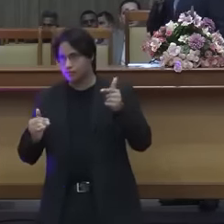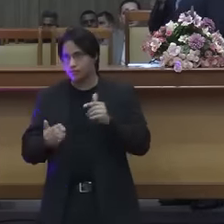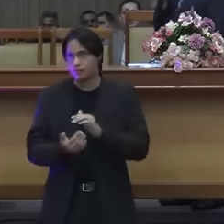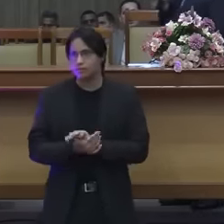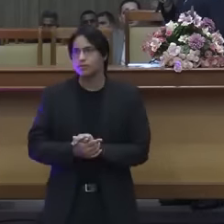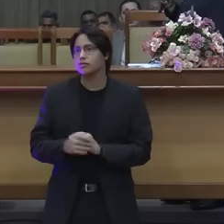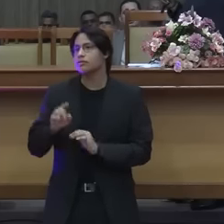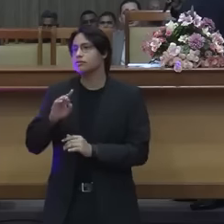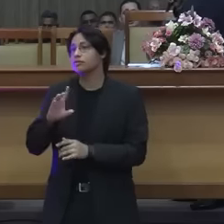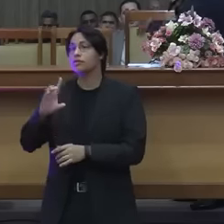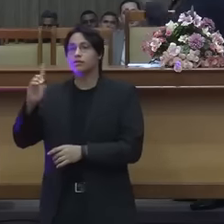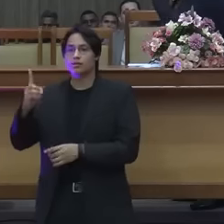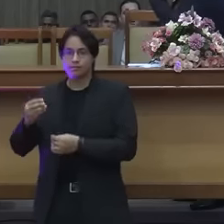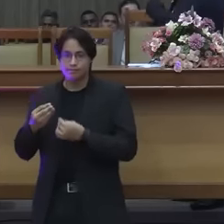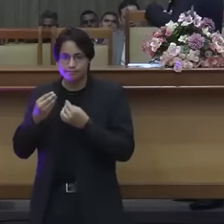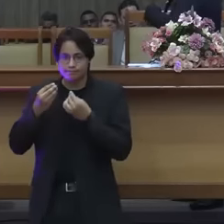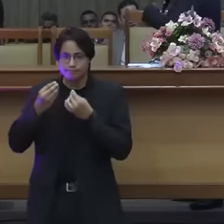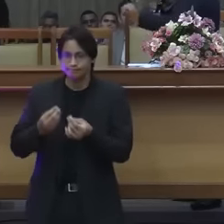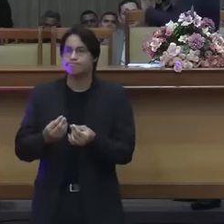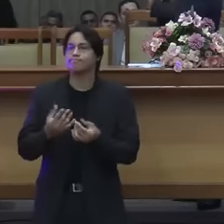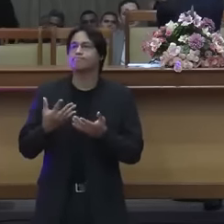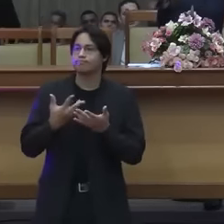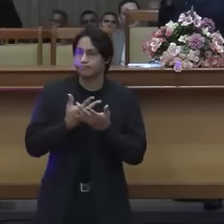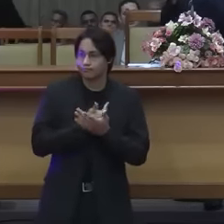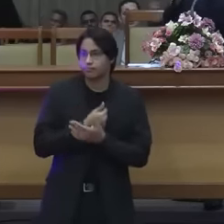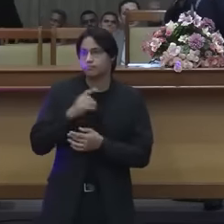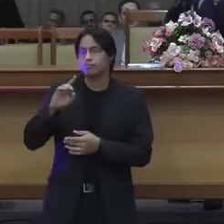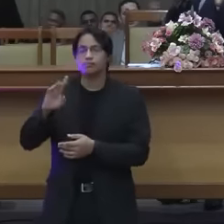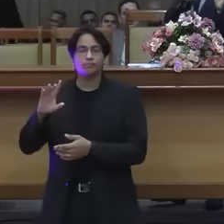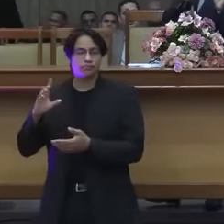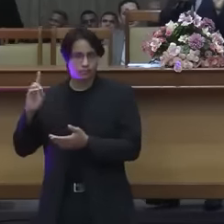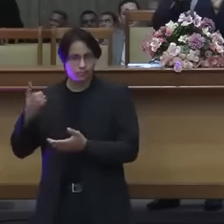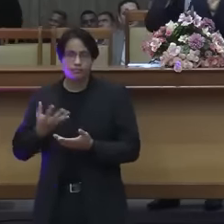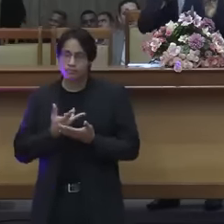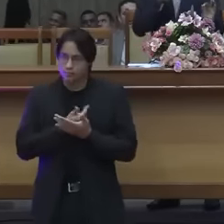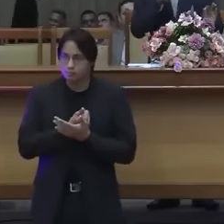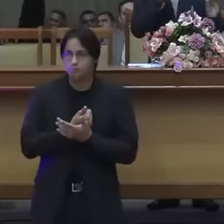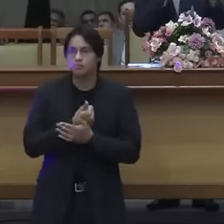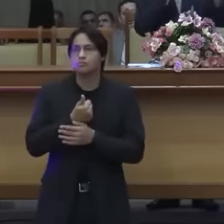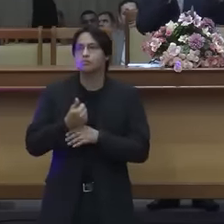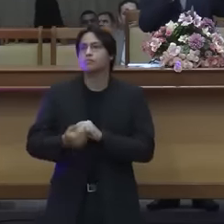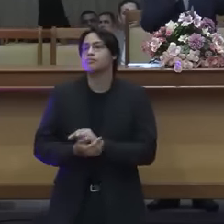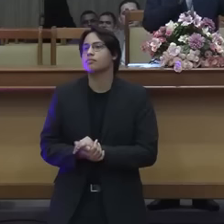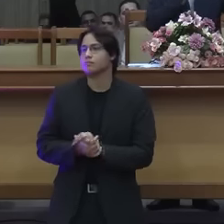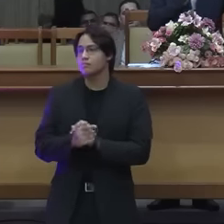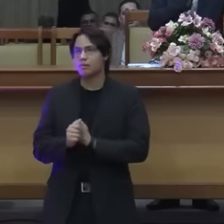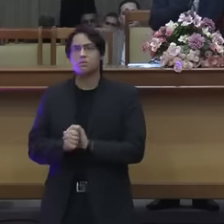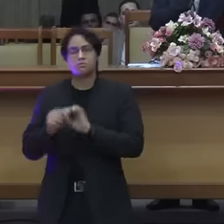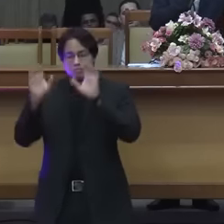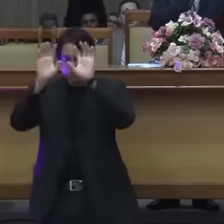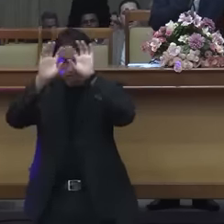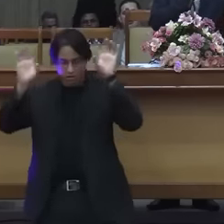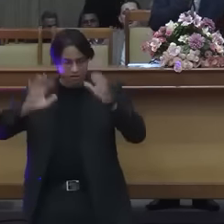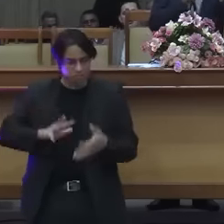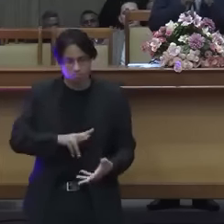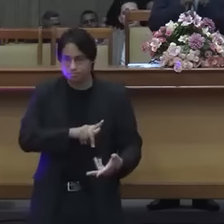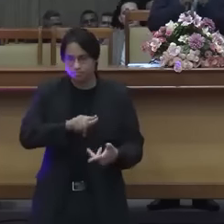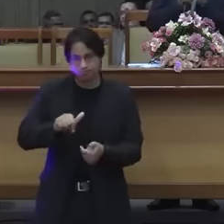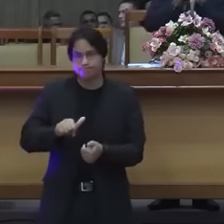nem em cima nos céus, nem embaixo na terra, não há outro nome dado pelo qual importa que os homens sejam